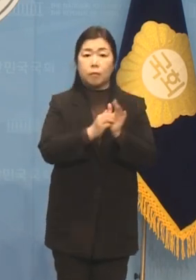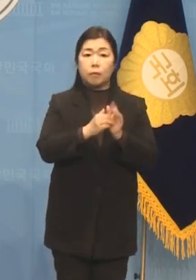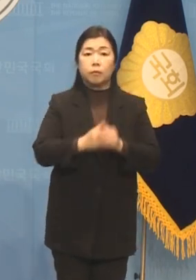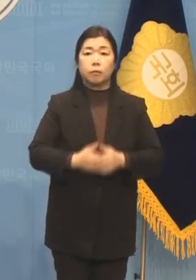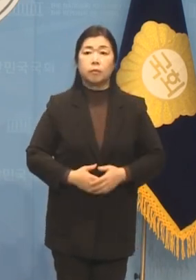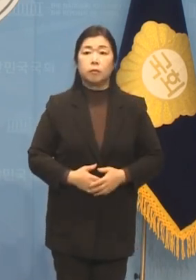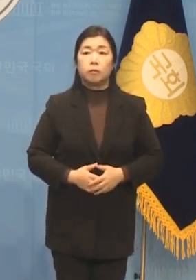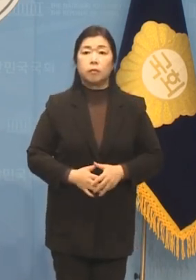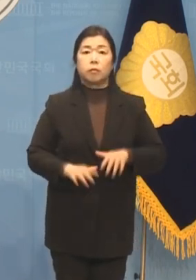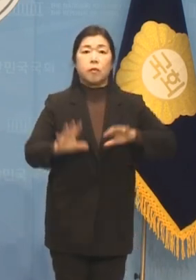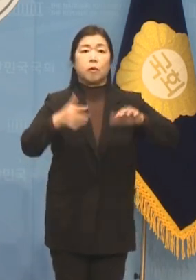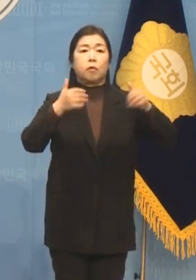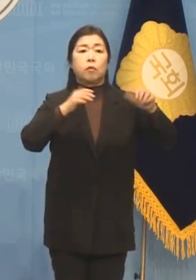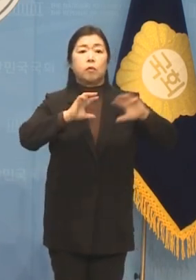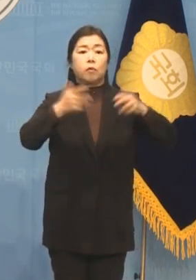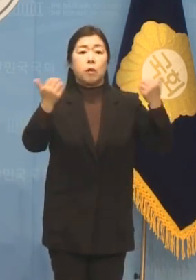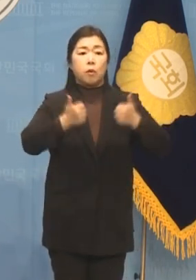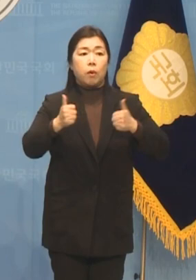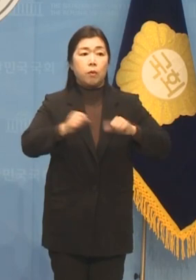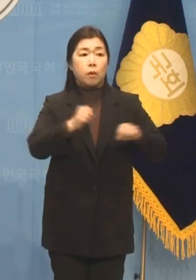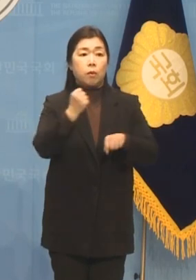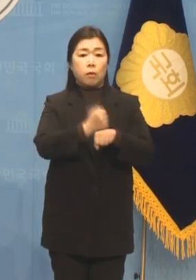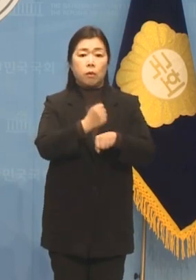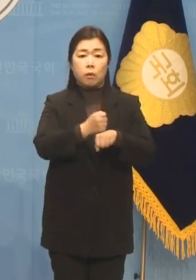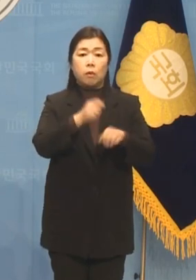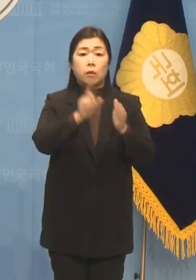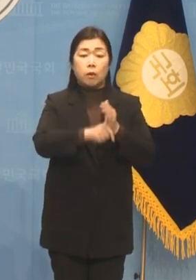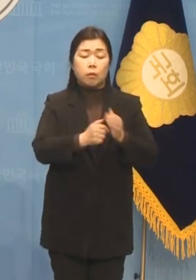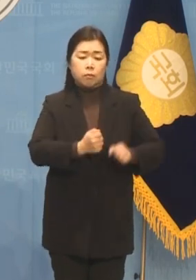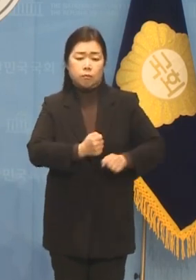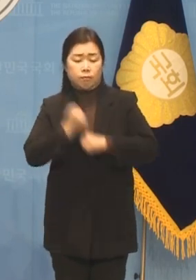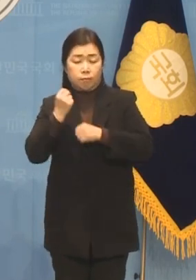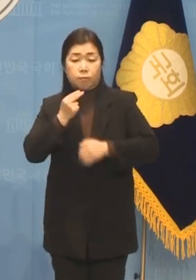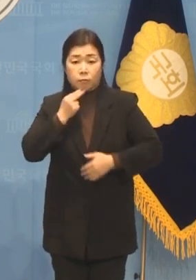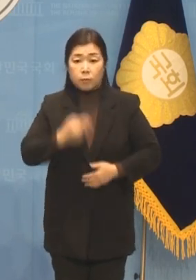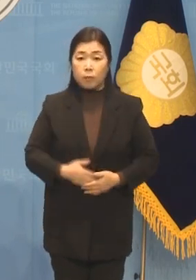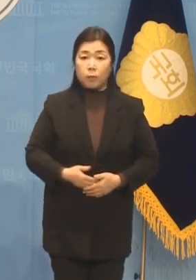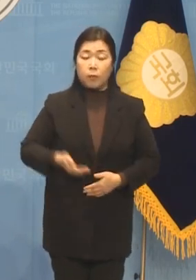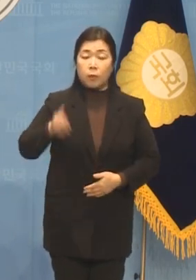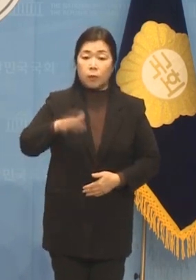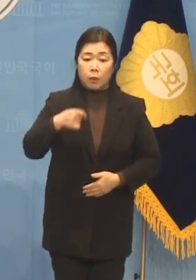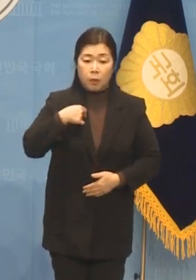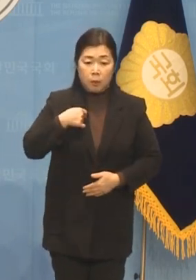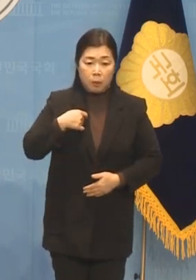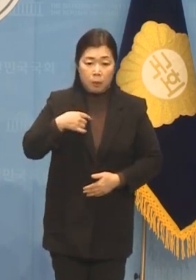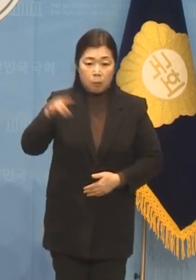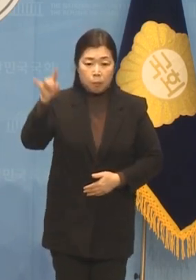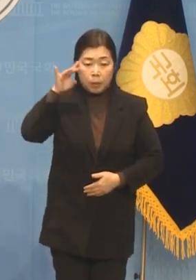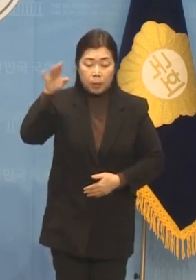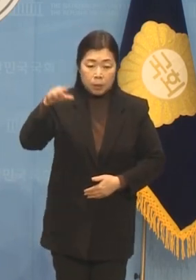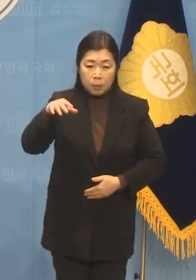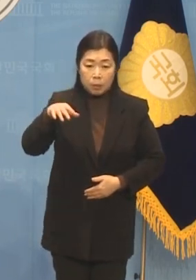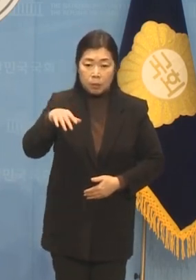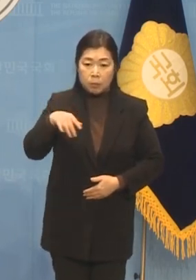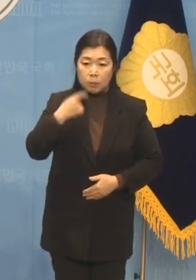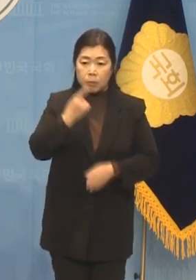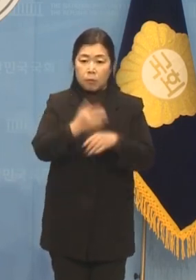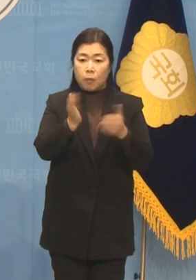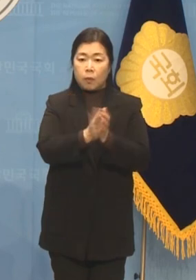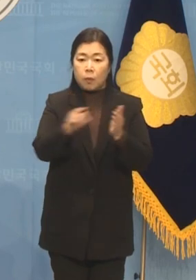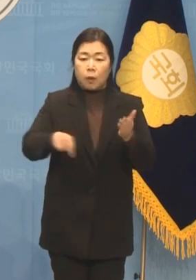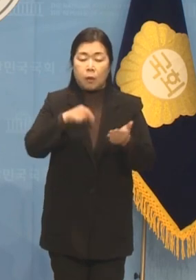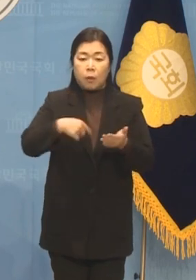소홀히 하지도 않았습니다. 그런 김한정이 이제 당에서 설 자리가 없어져가는 그런